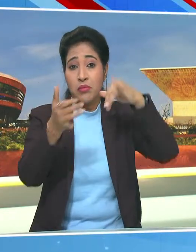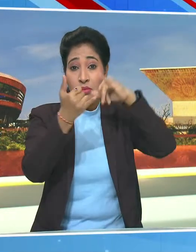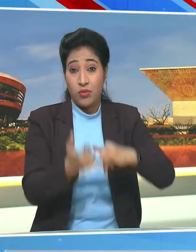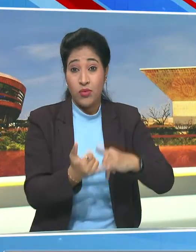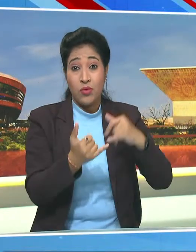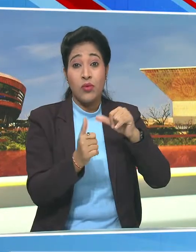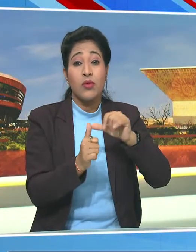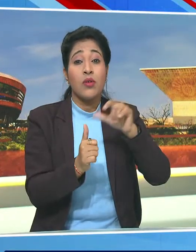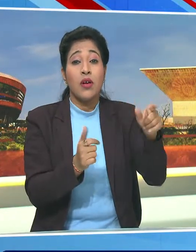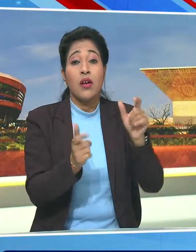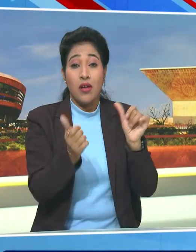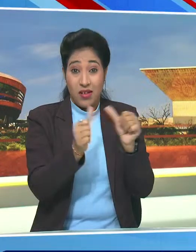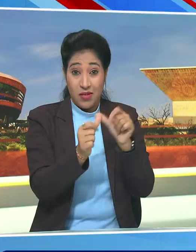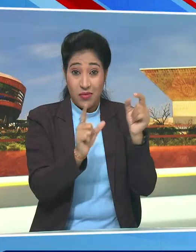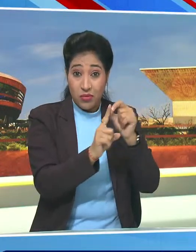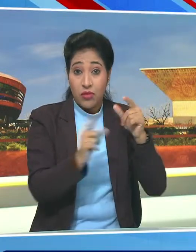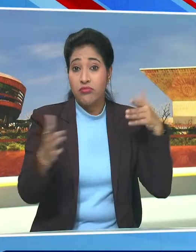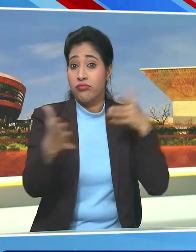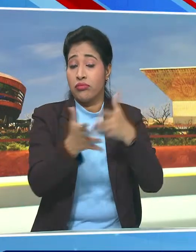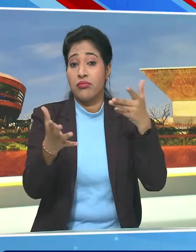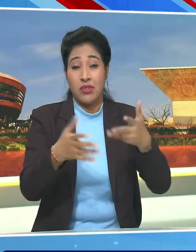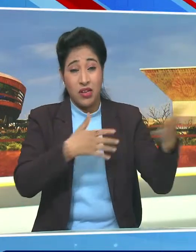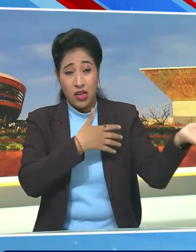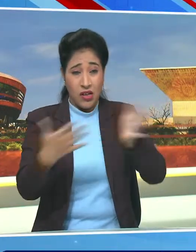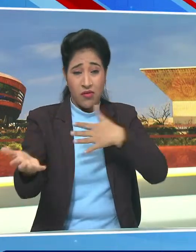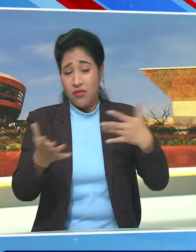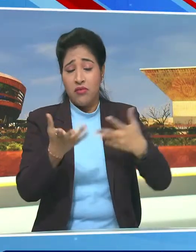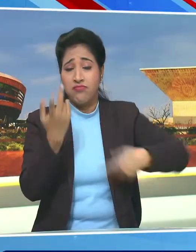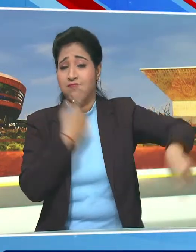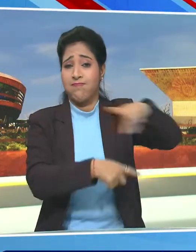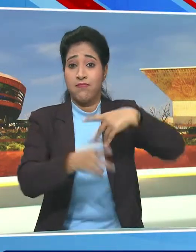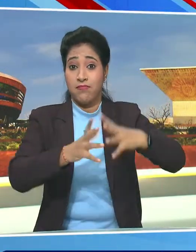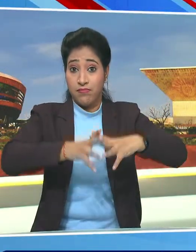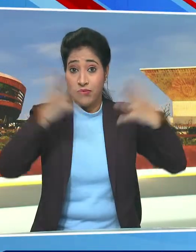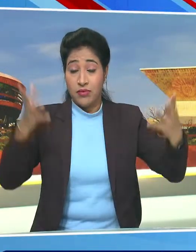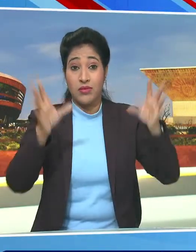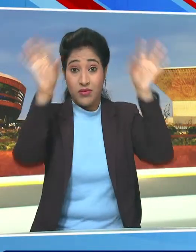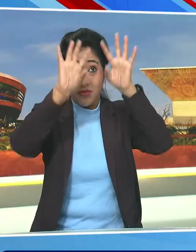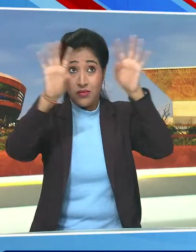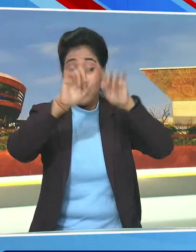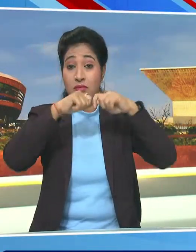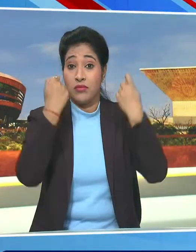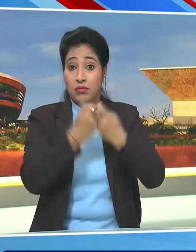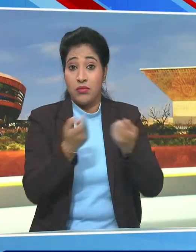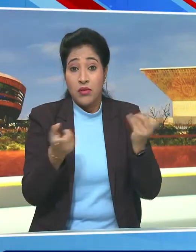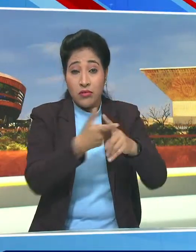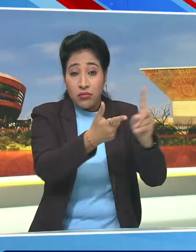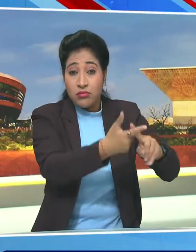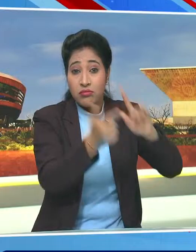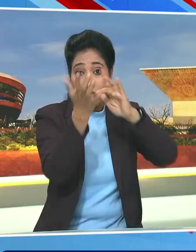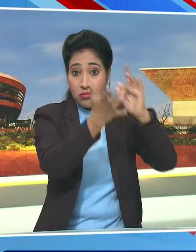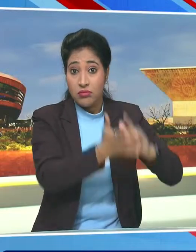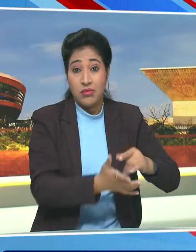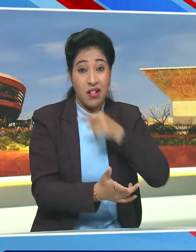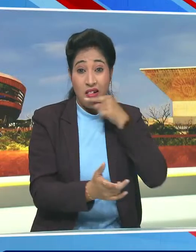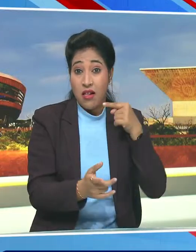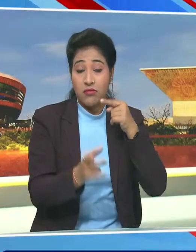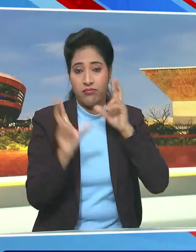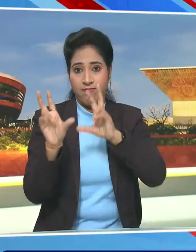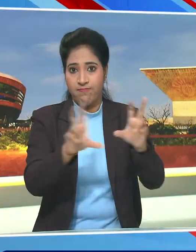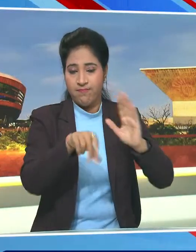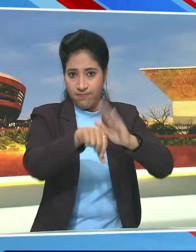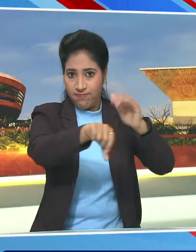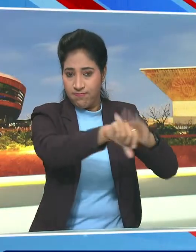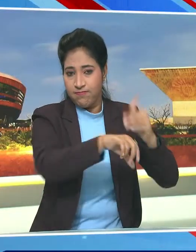रही है और तेज हवाएं चल रही हैं मौसम विभाग पहले ही प्रभावित राजियों में अलर्ट जारी कर चुका है